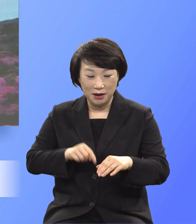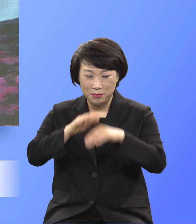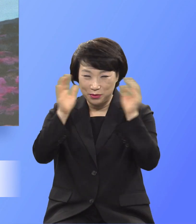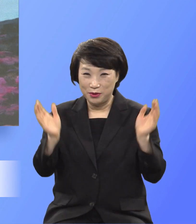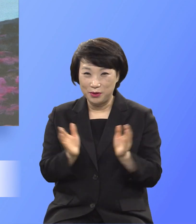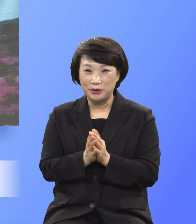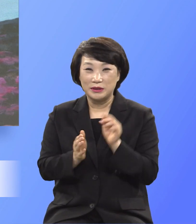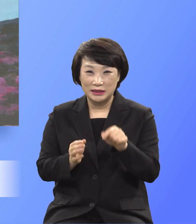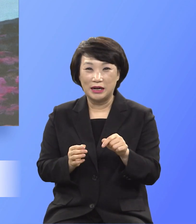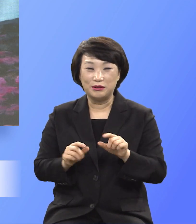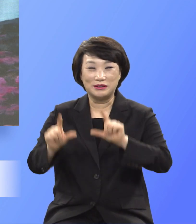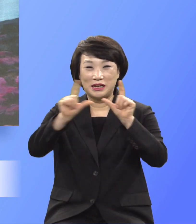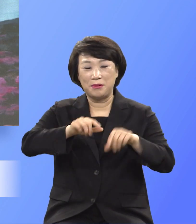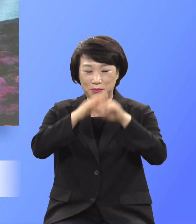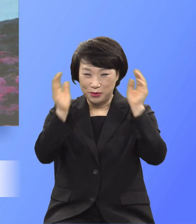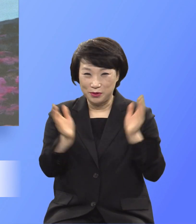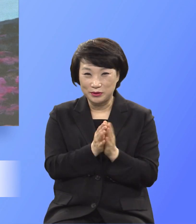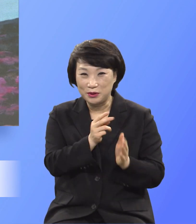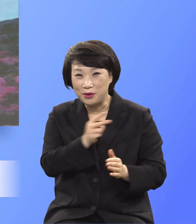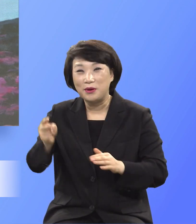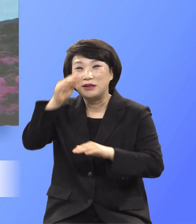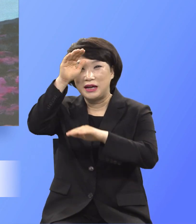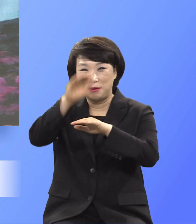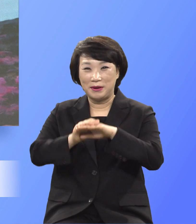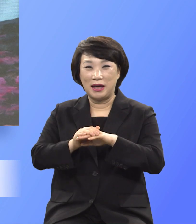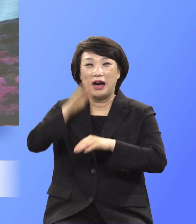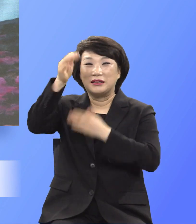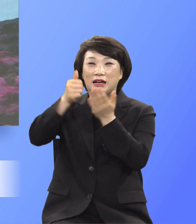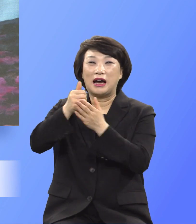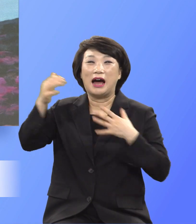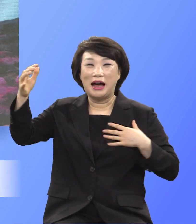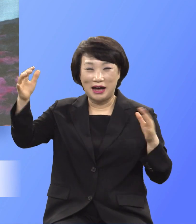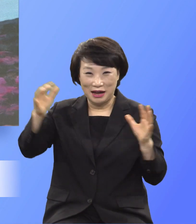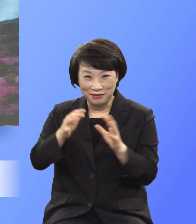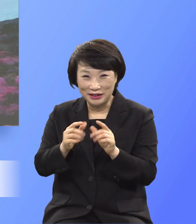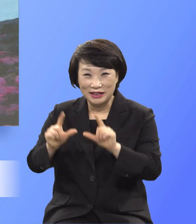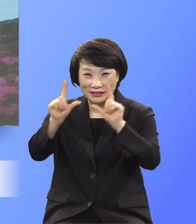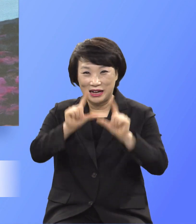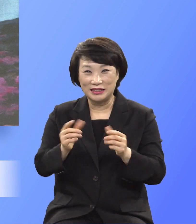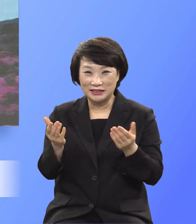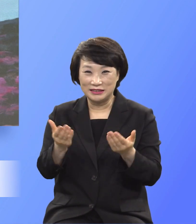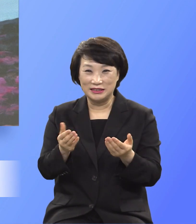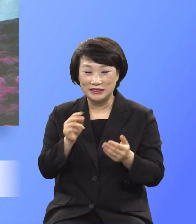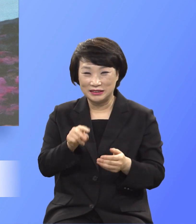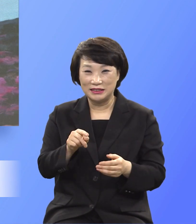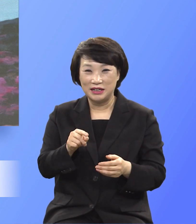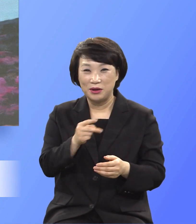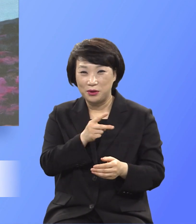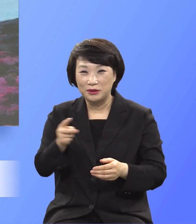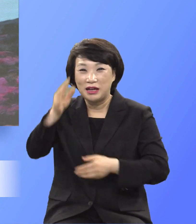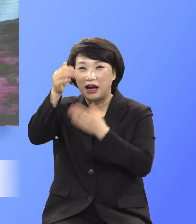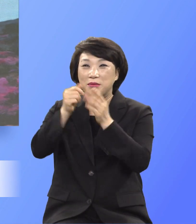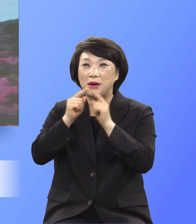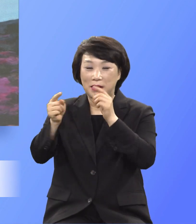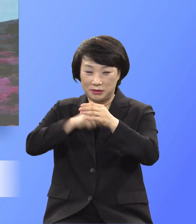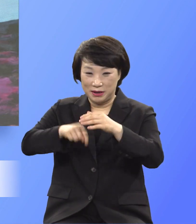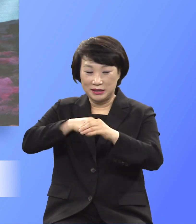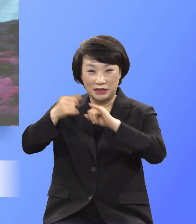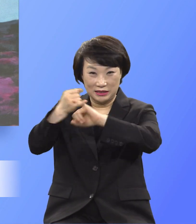예배요. 그 자체가 하나님과 함께 사는 것이요. 그 자체가 말씀 안에서 약속을 이루는